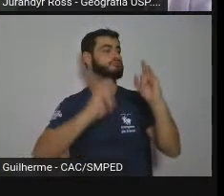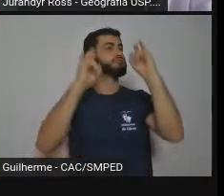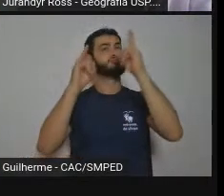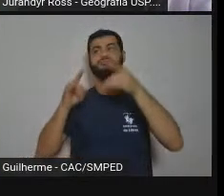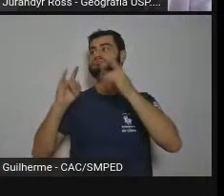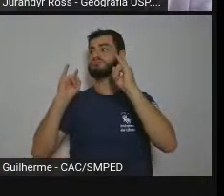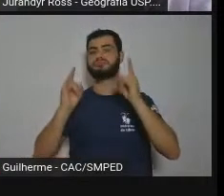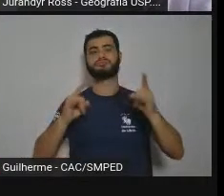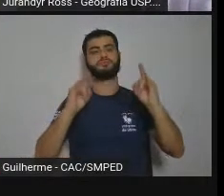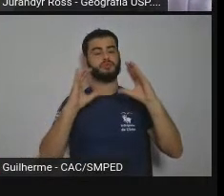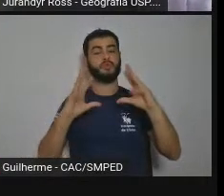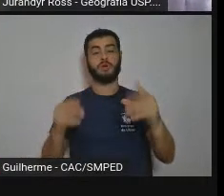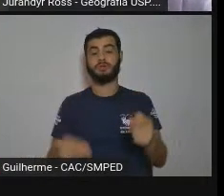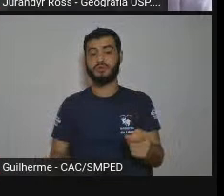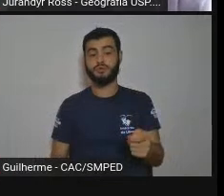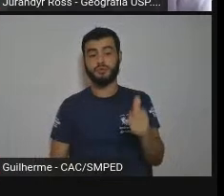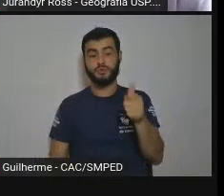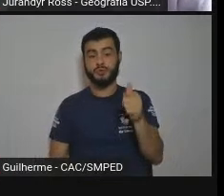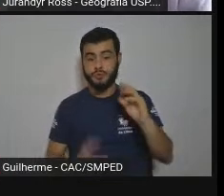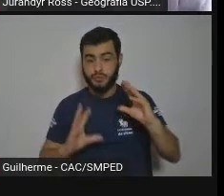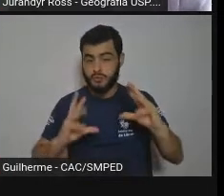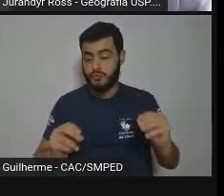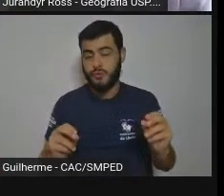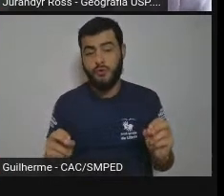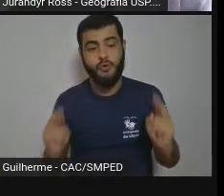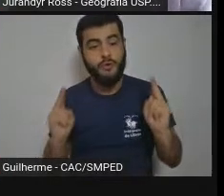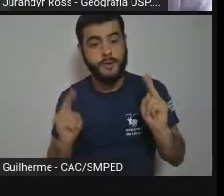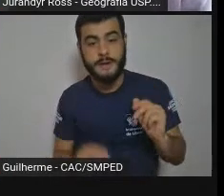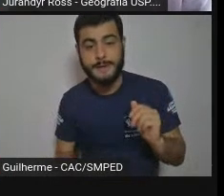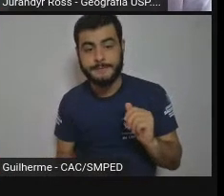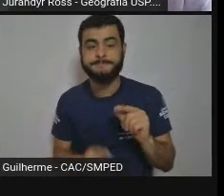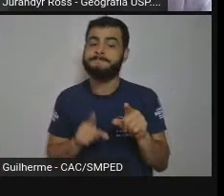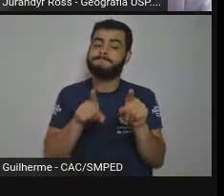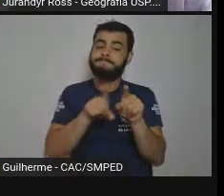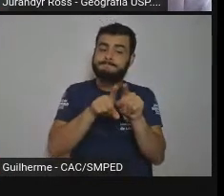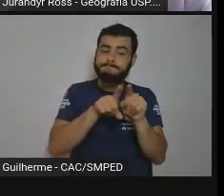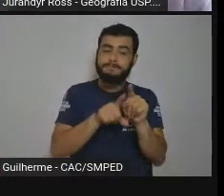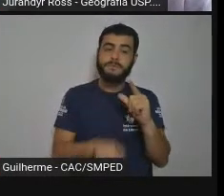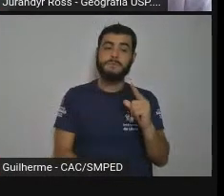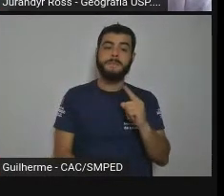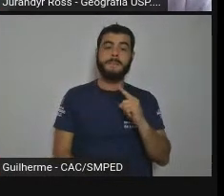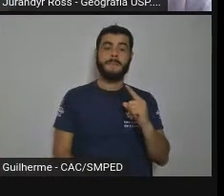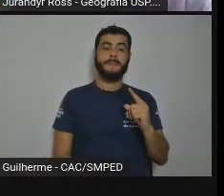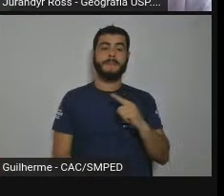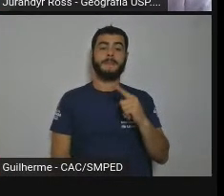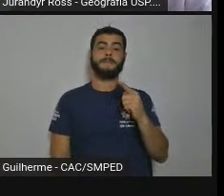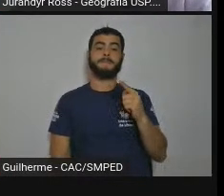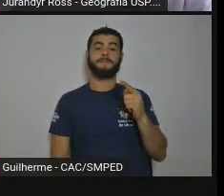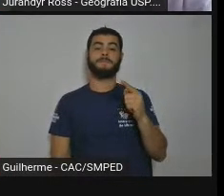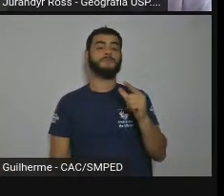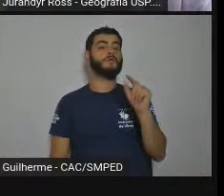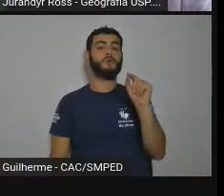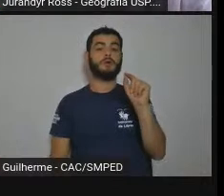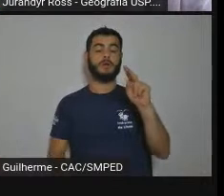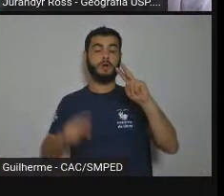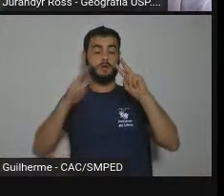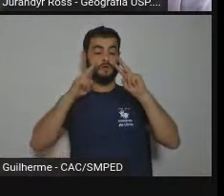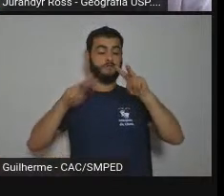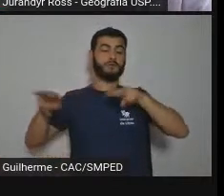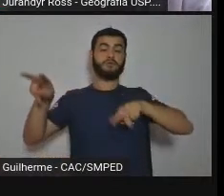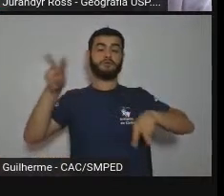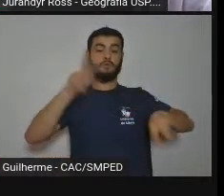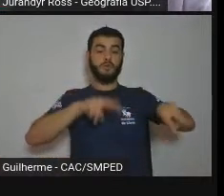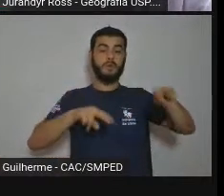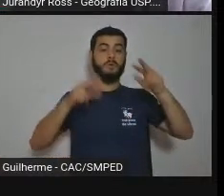está todo urbanizado. e temos a paisagem natural do Pico do Jaraguá que tem algumas